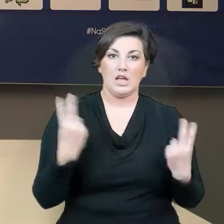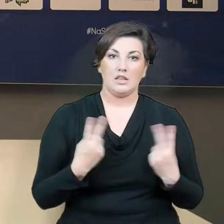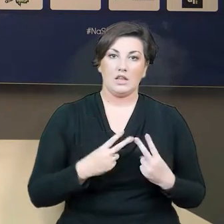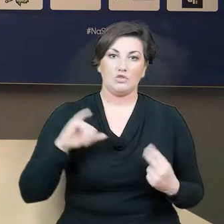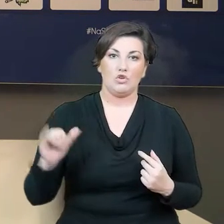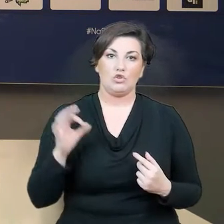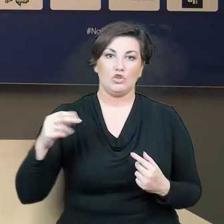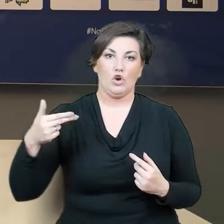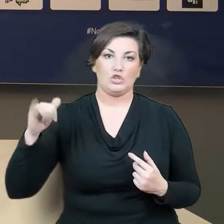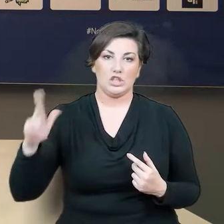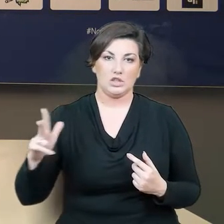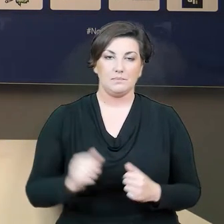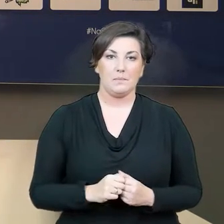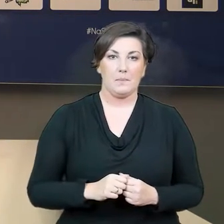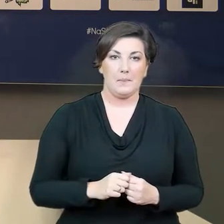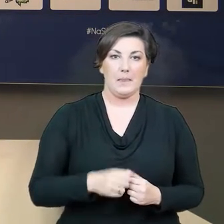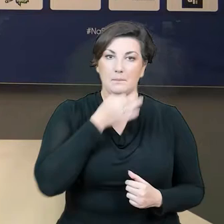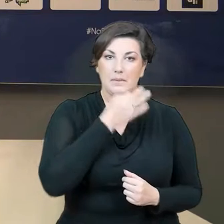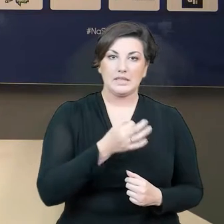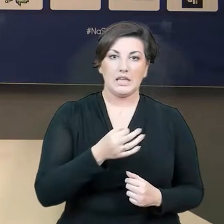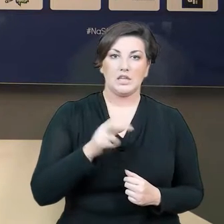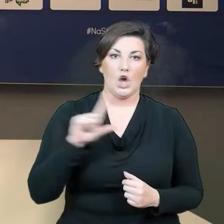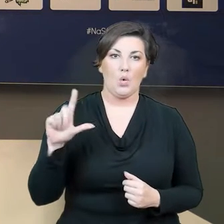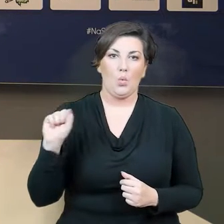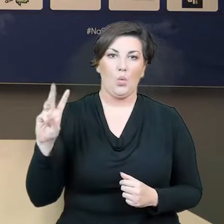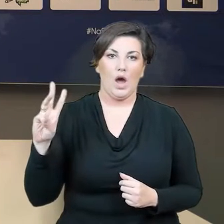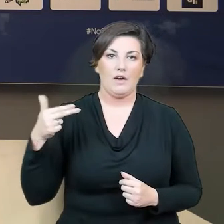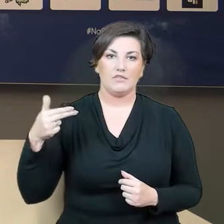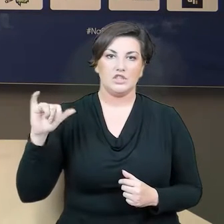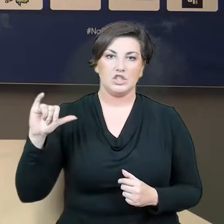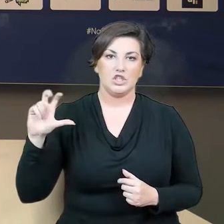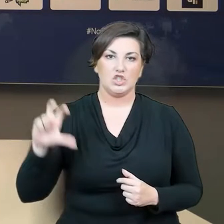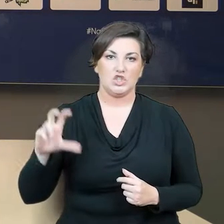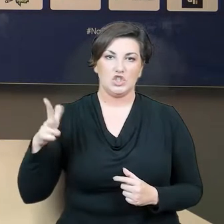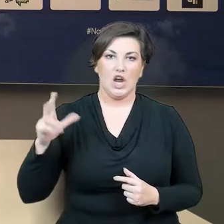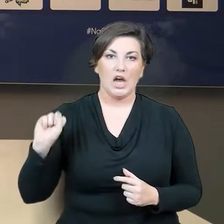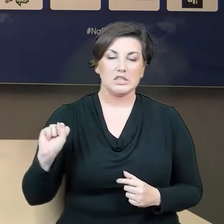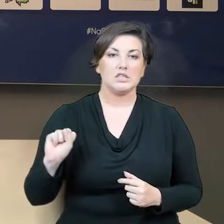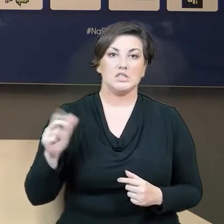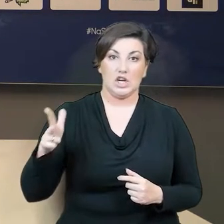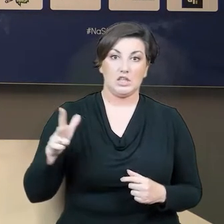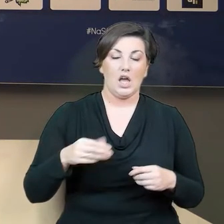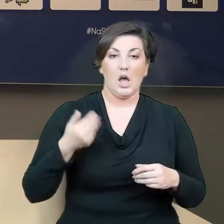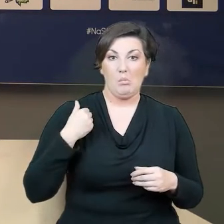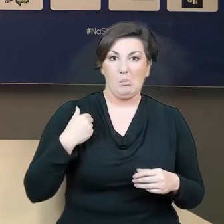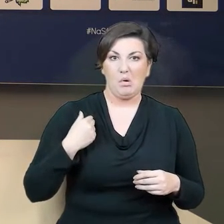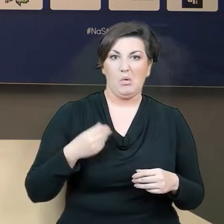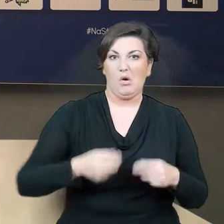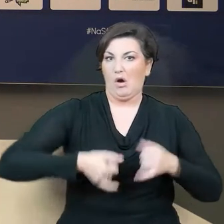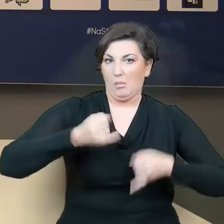Jonik. Pytanie dotyczy Aleksa Ławniczaka, to jest nasz zawodnik, który w ubiegłym, w ostatnim czasie przeszedł zabieg kolana i zawodnik wypada